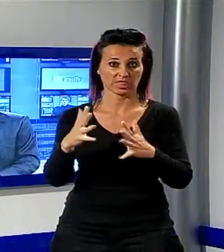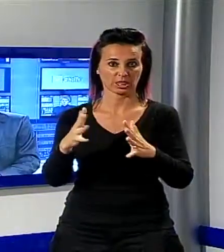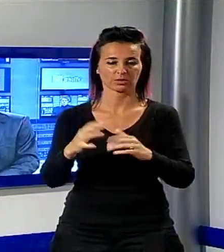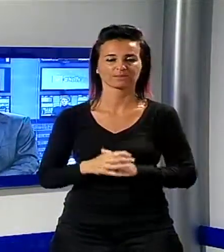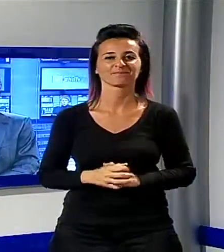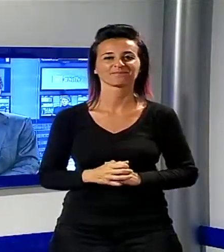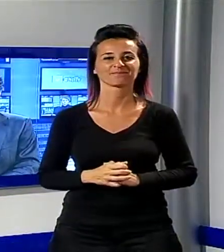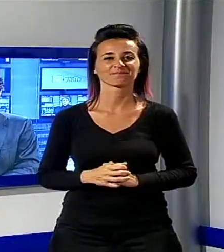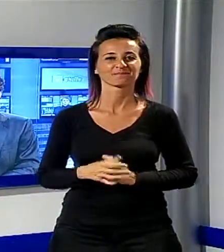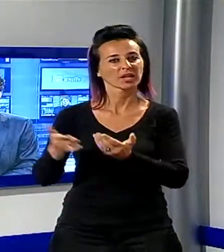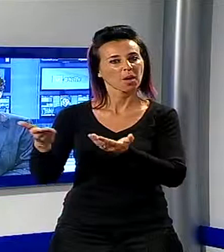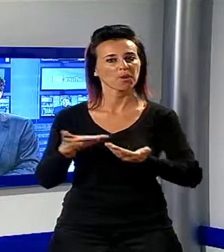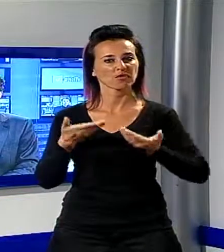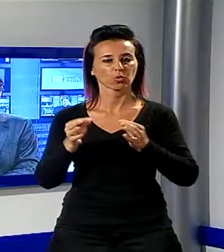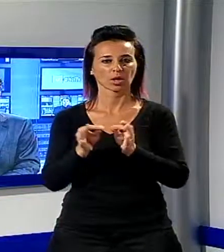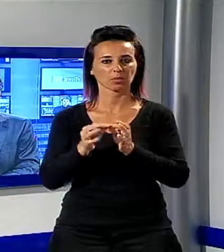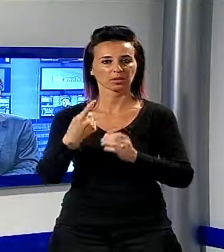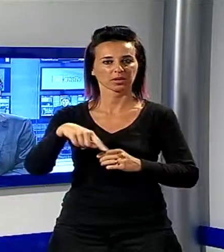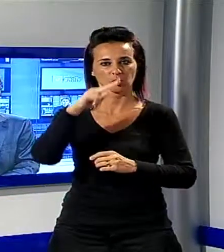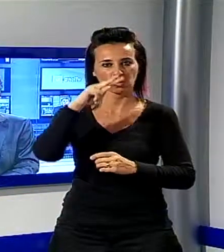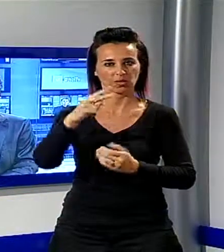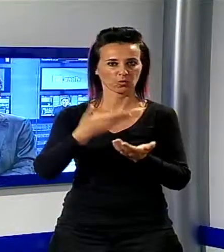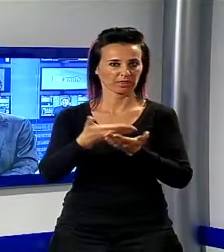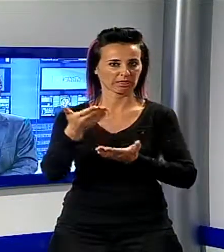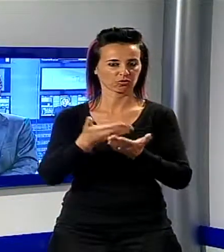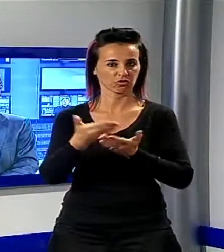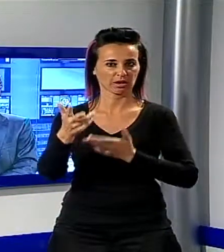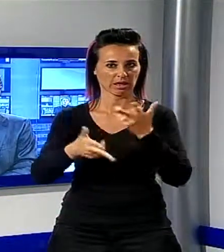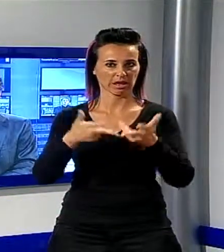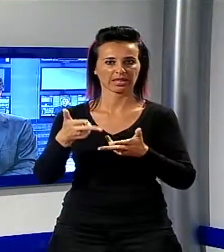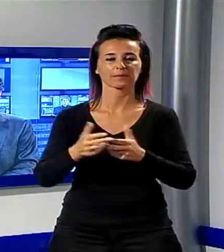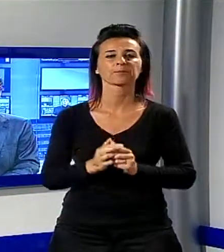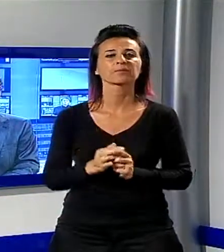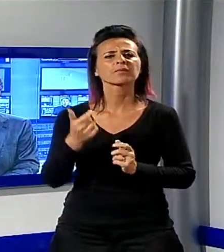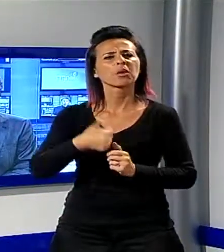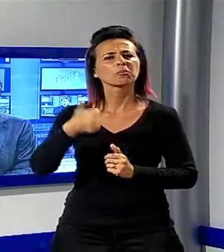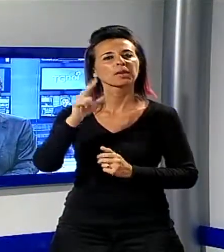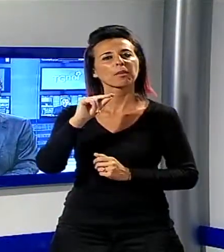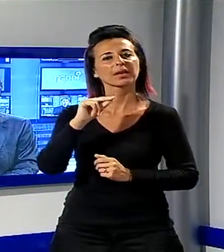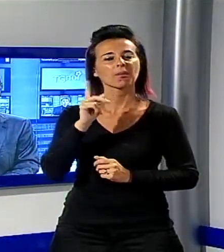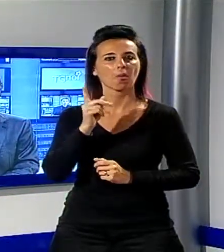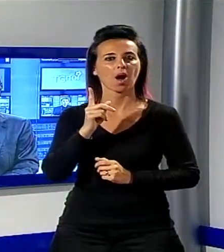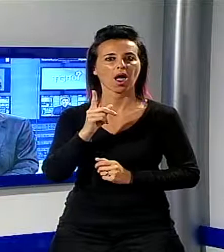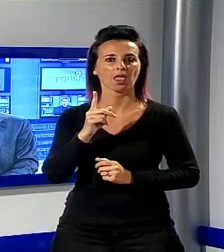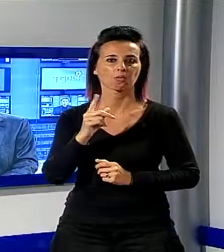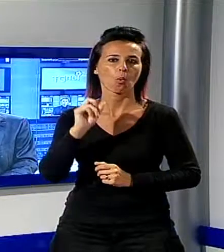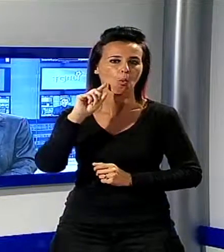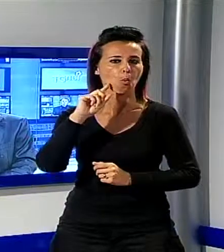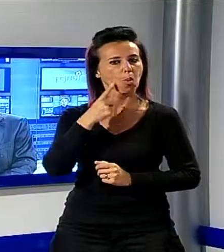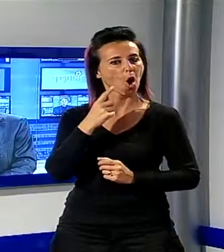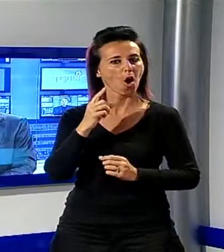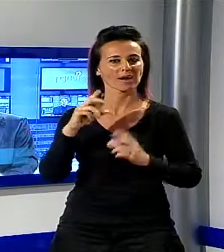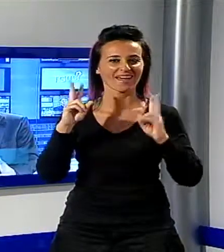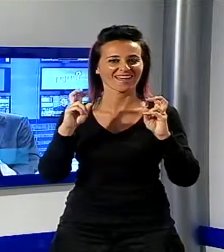Ben trovati per questa nuova edizione del TG Noi, che dunque apriamo con le buone notizie dal punto di vista